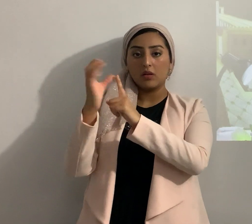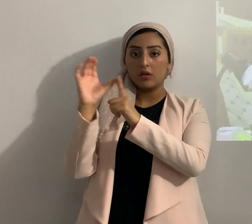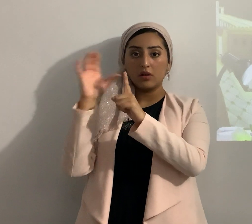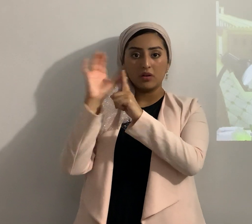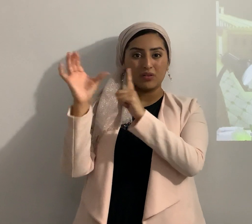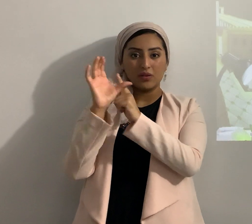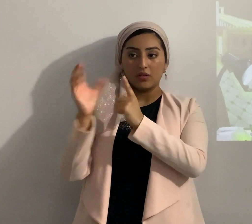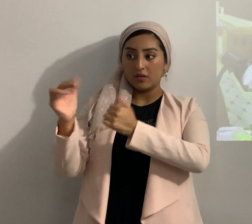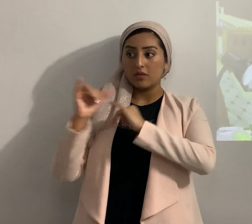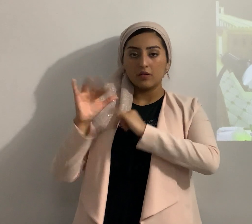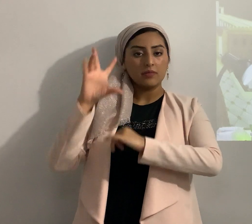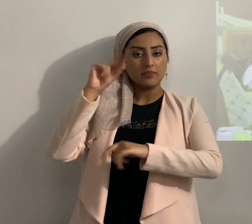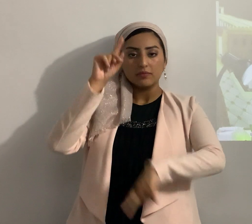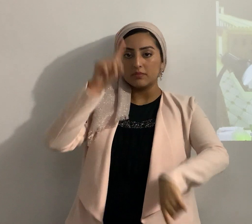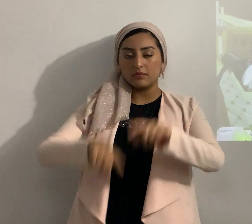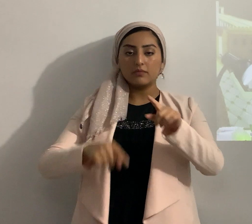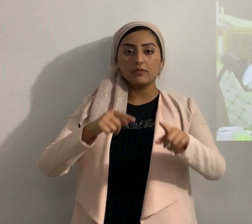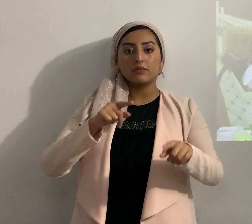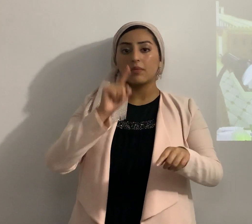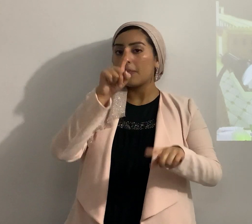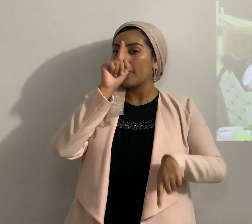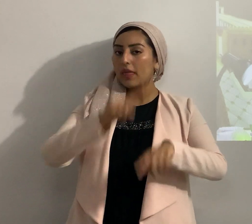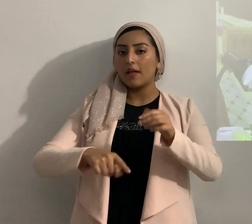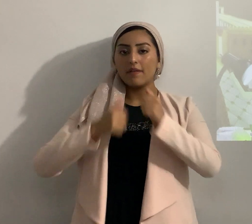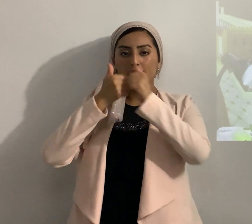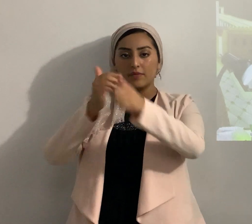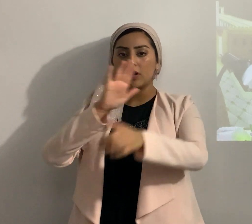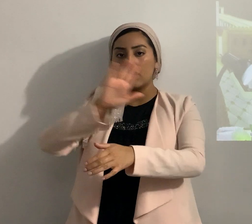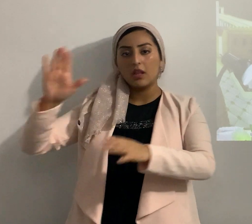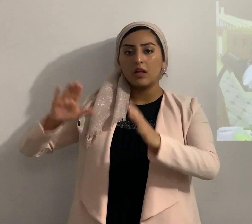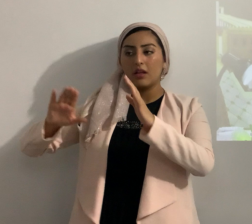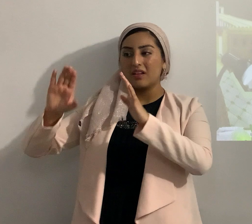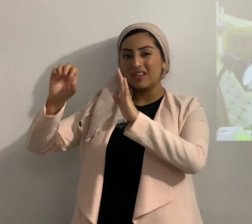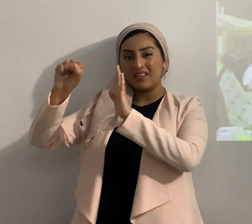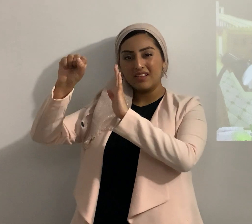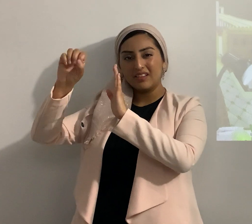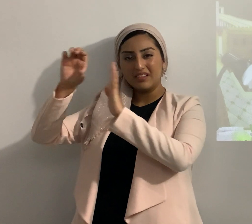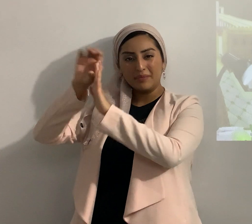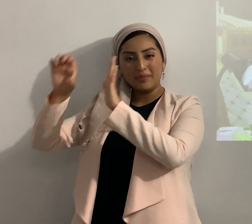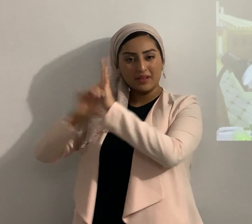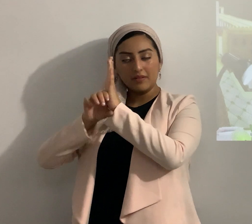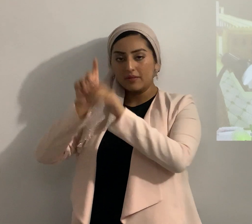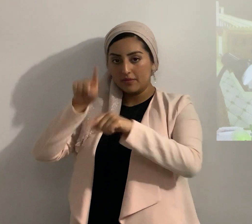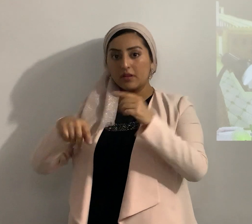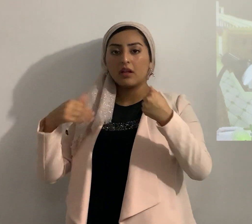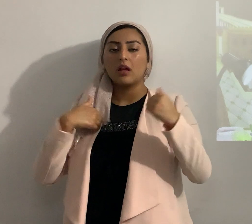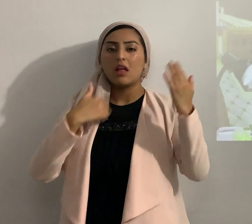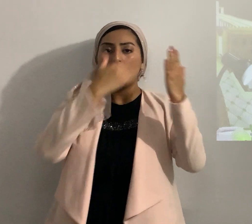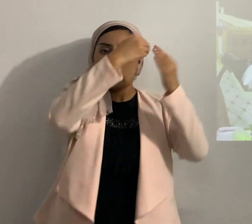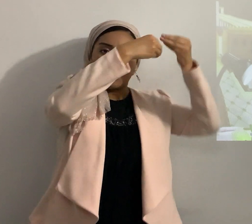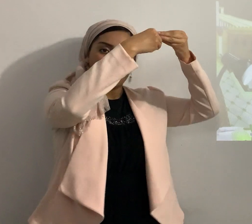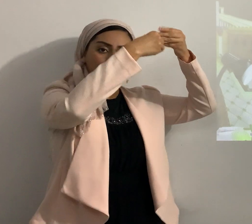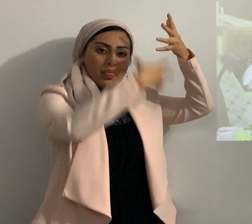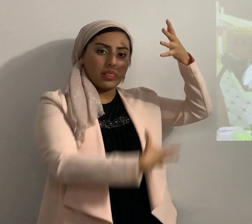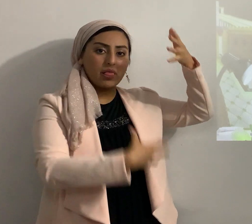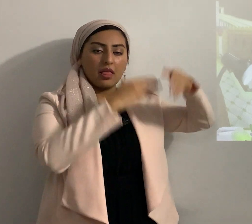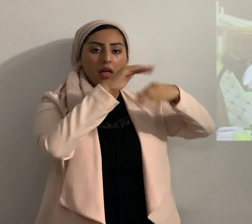yo os conduzco ni andaréis en sus estatutos y luego viene aquí todas las relaciones sexuales prohibidas